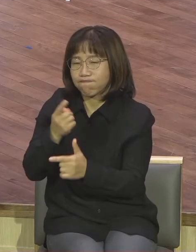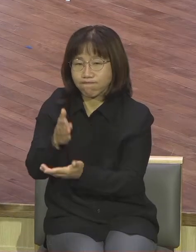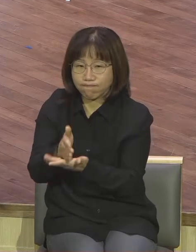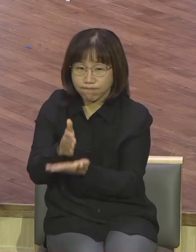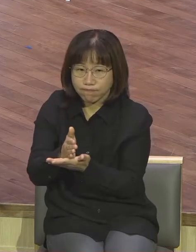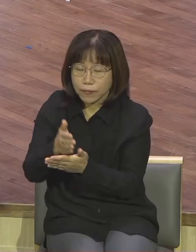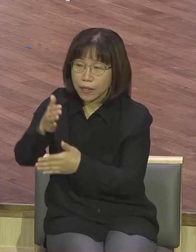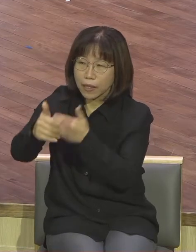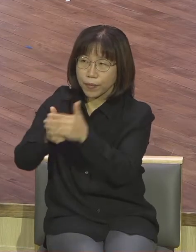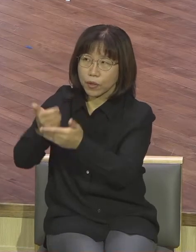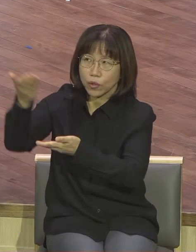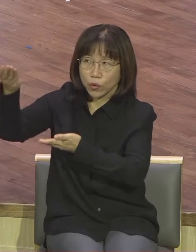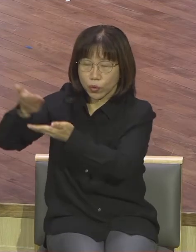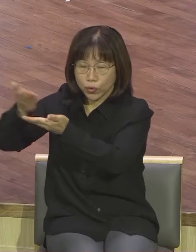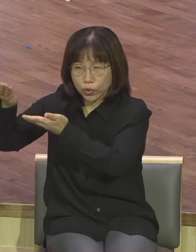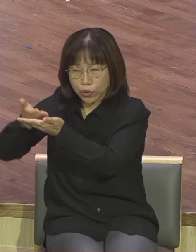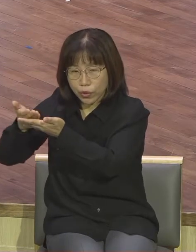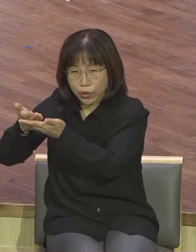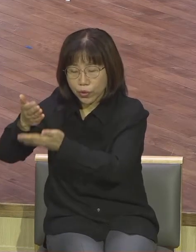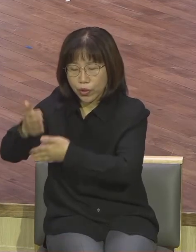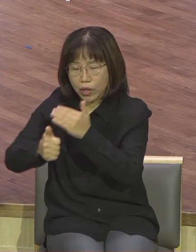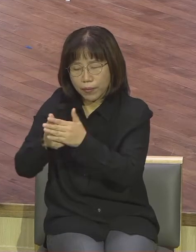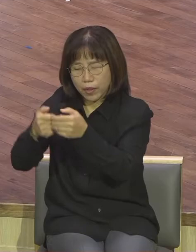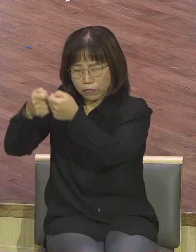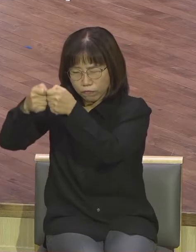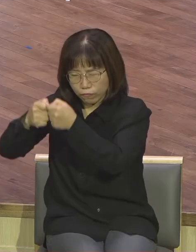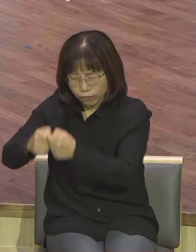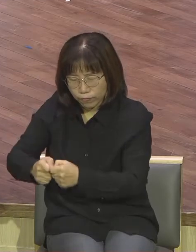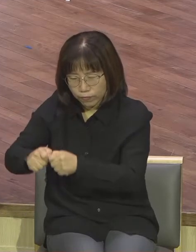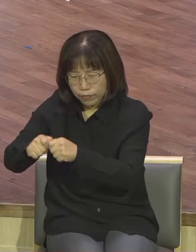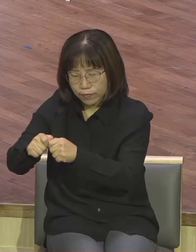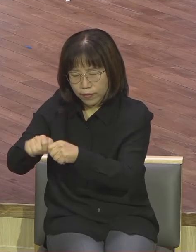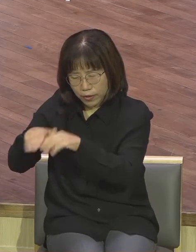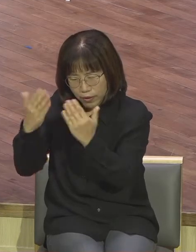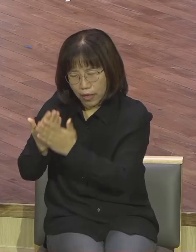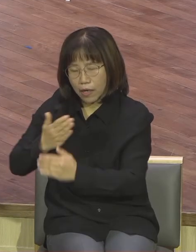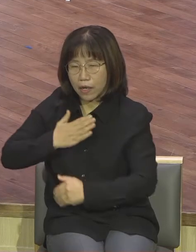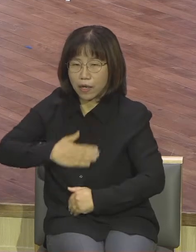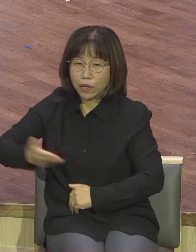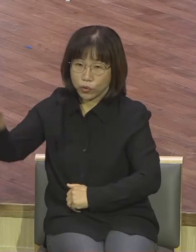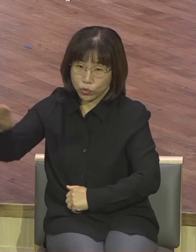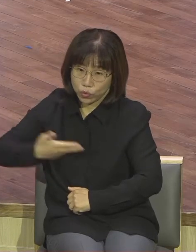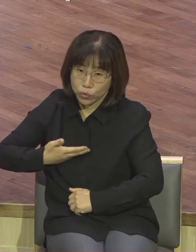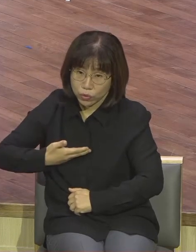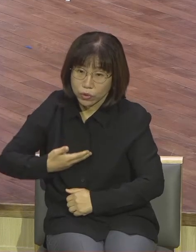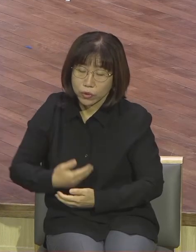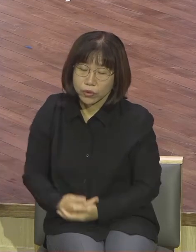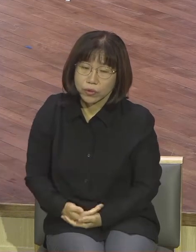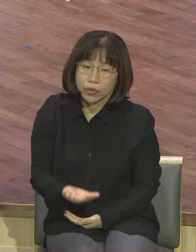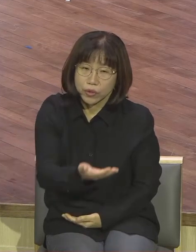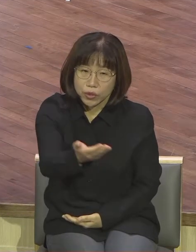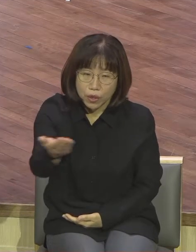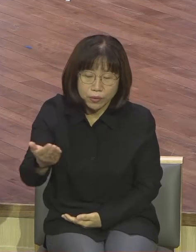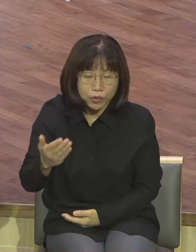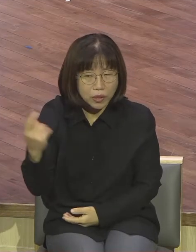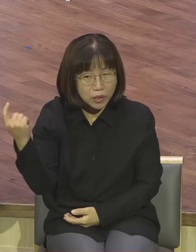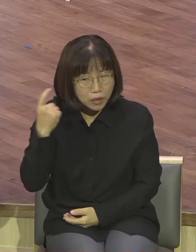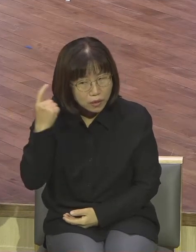교제하면 하나님이 얼마나 세밀하게 구체적으로 그렇게 여러분에게 말씀하시는지 이걸 체험해봐야 돼요 이